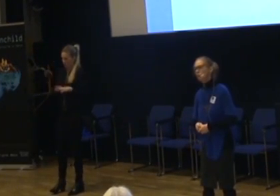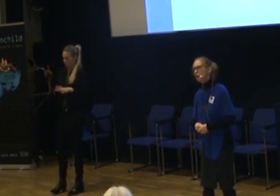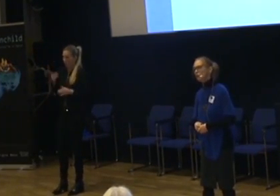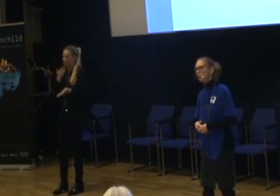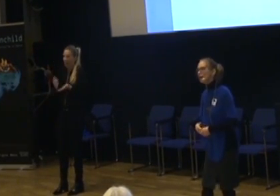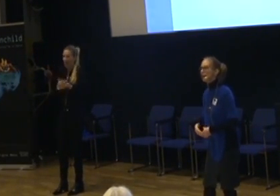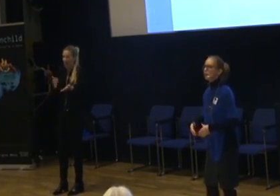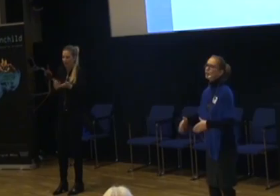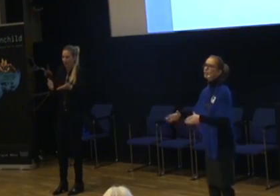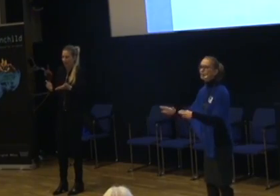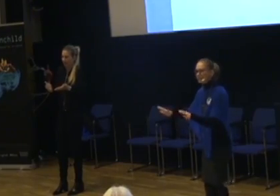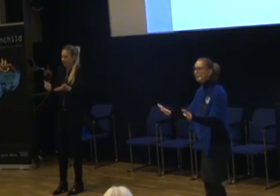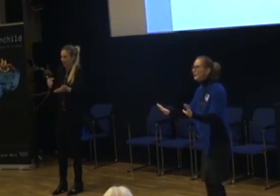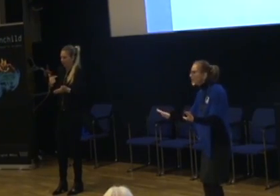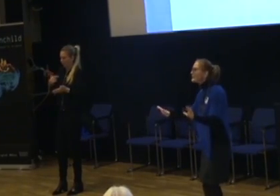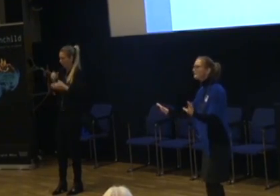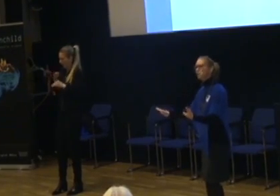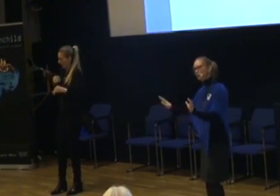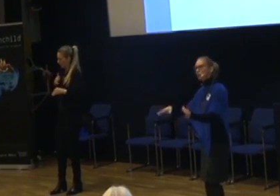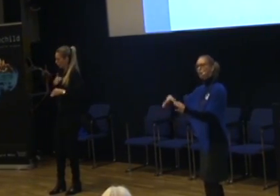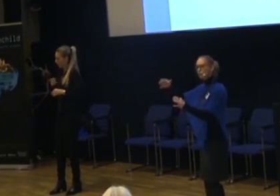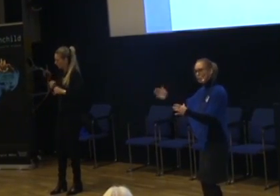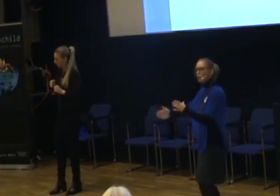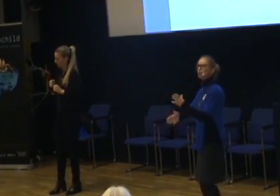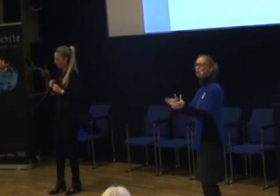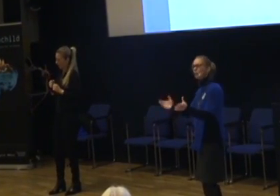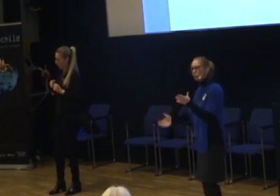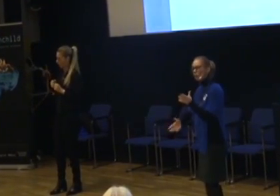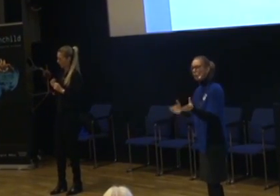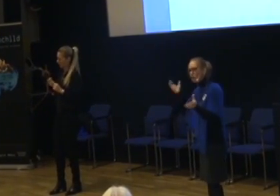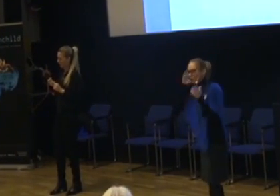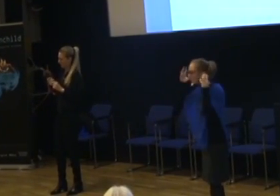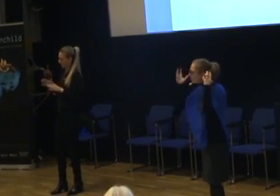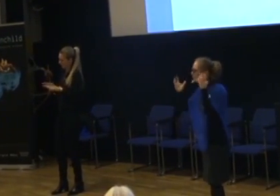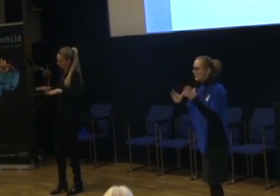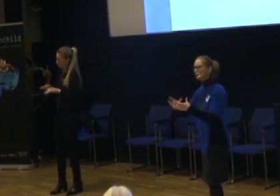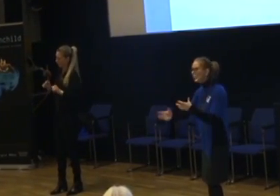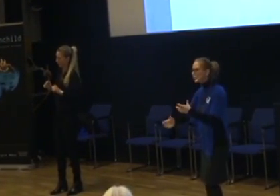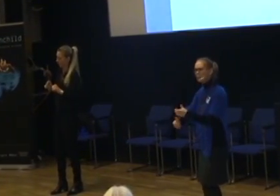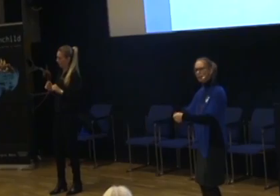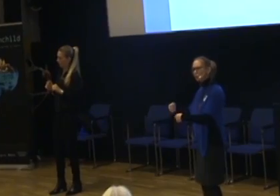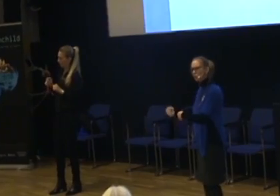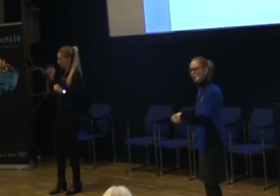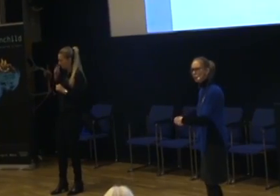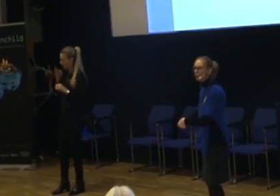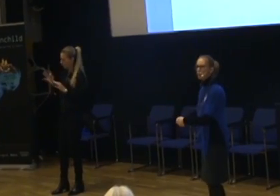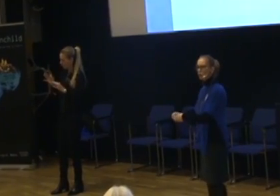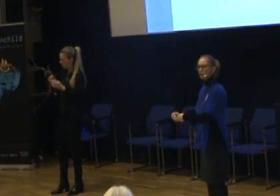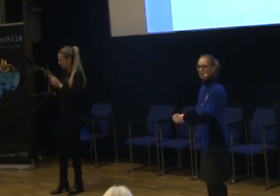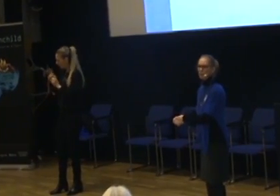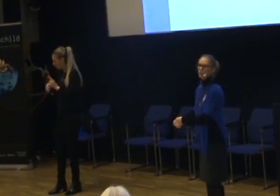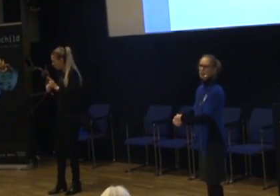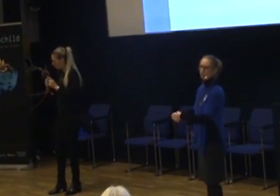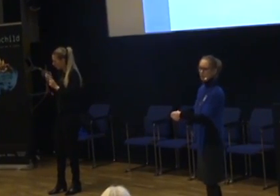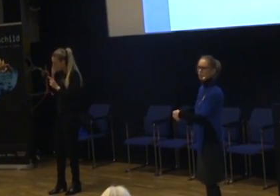Och även jag som lärare kan ju tycka att det kanske inte ska dra det så långt. För att barnen börjar fundera över hur det gick för marsvinet. Och någon kan börja